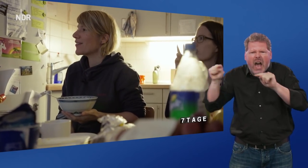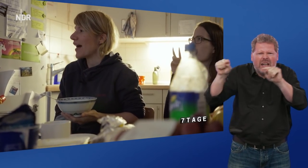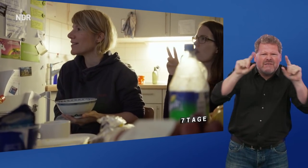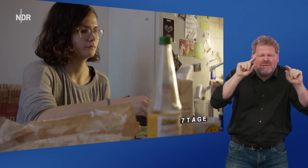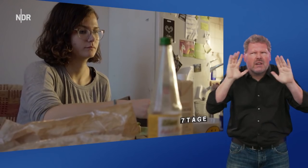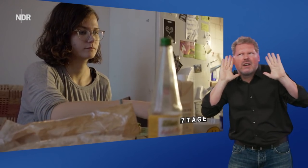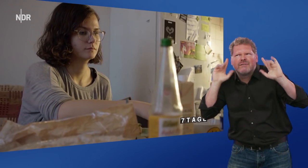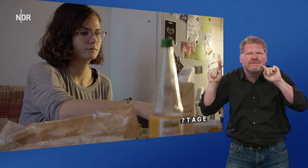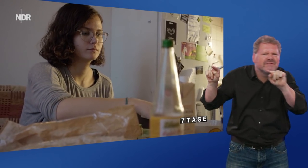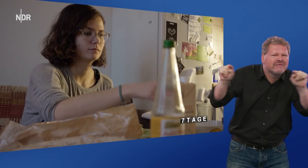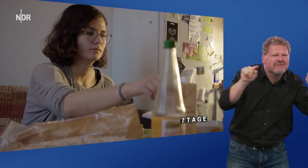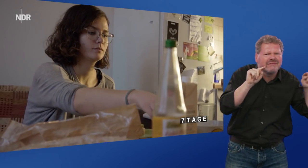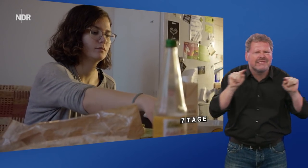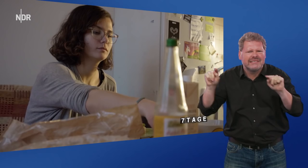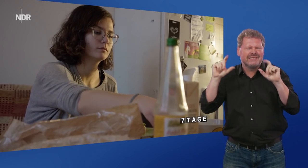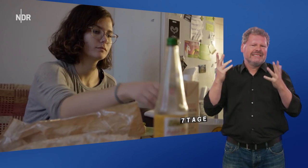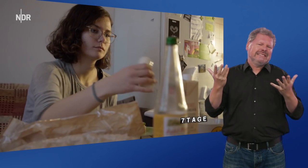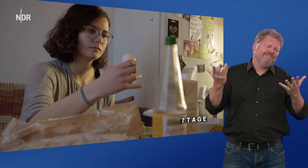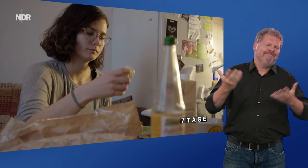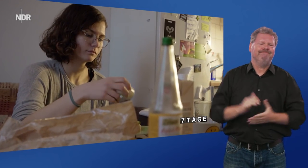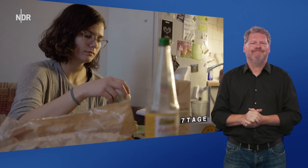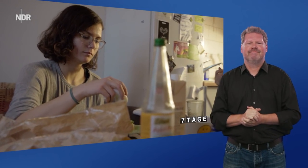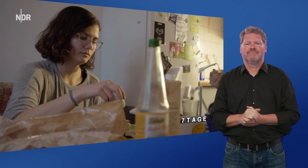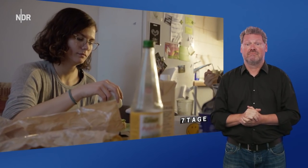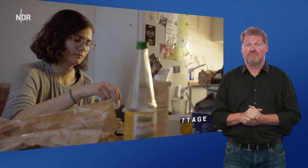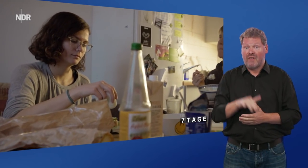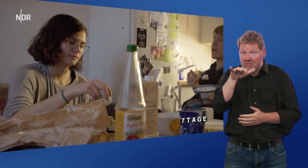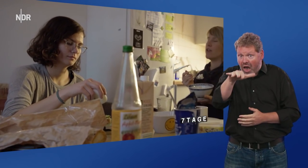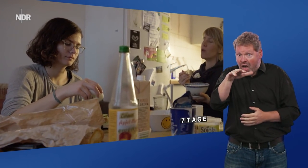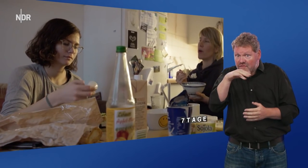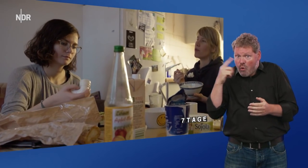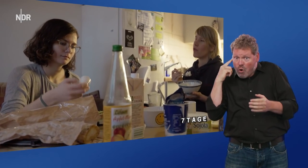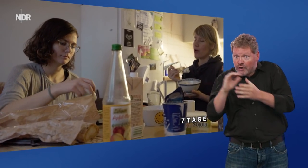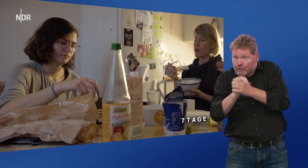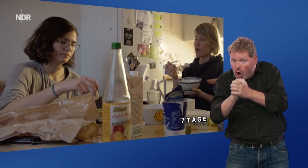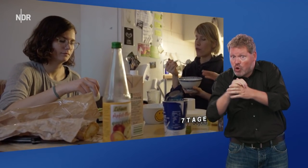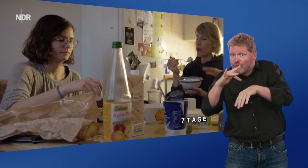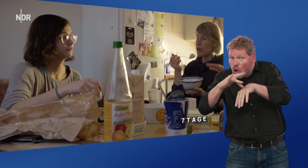und achtet da irgendwie drauf. Hast du eigentlich viele hörende Freunde oder Freundinnen?